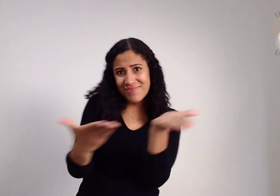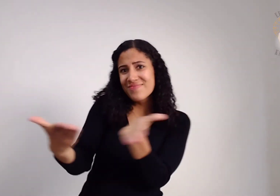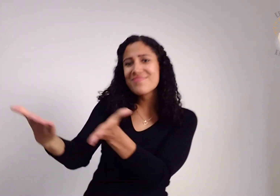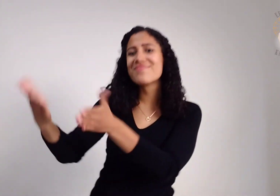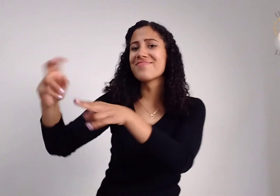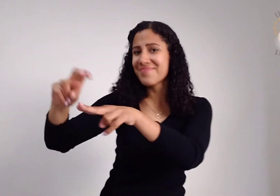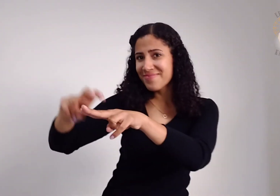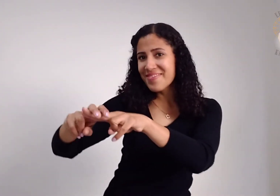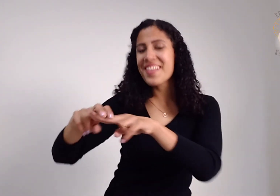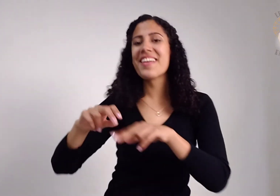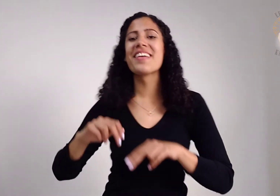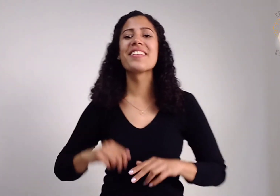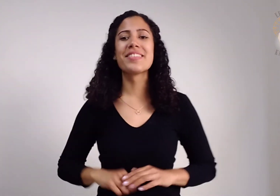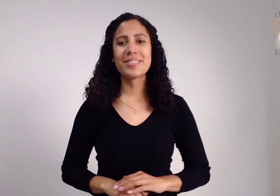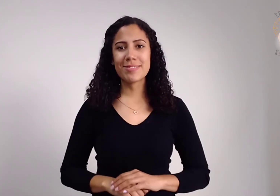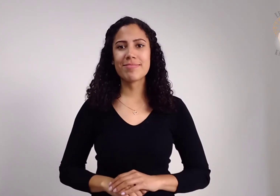-te aqui à vontade